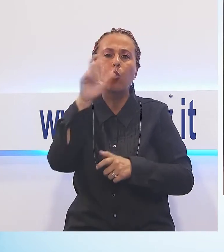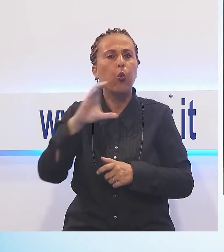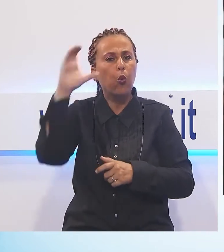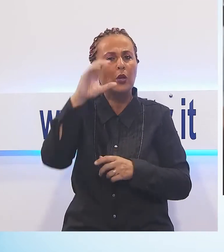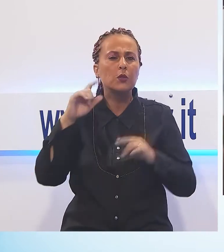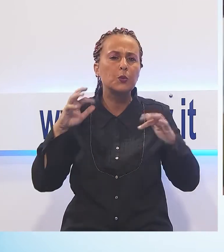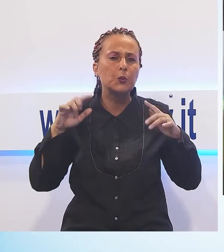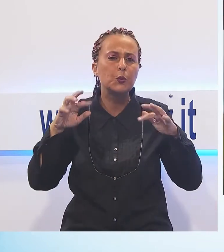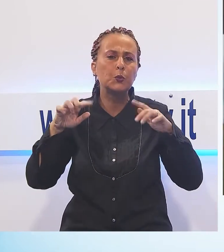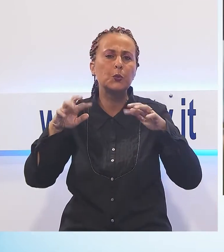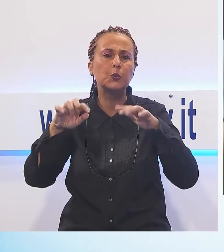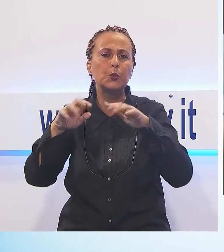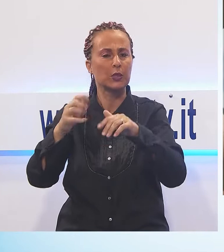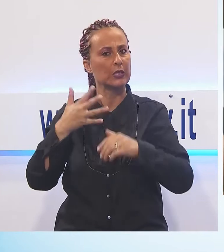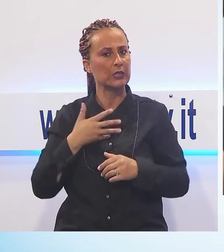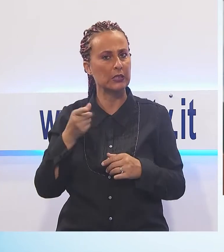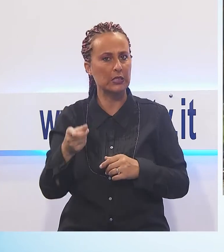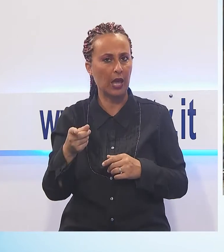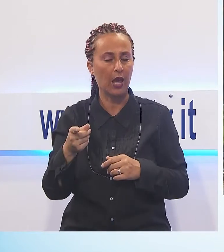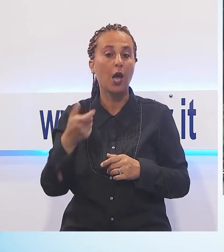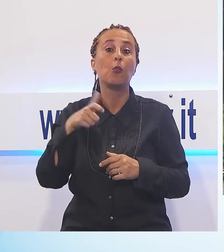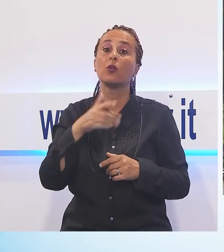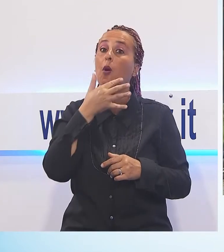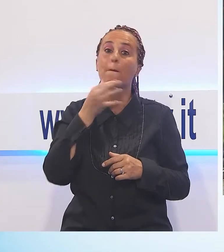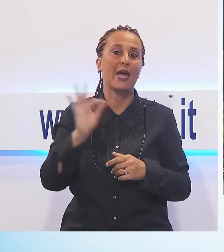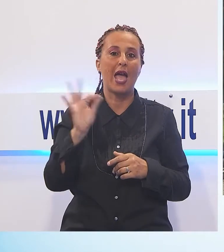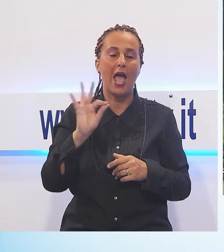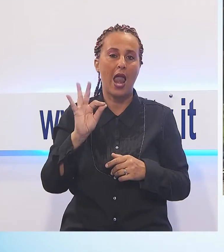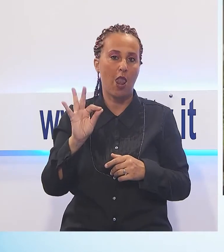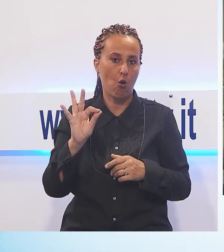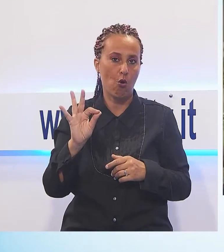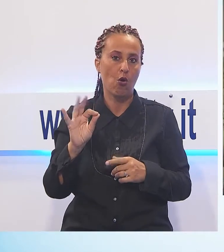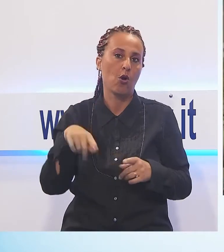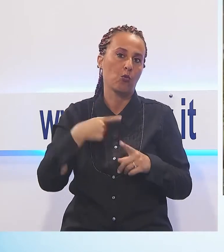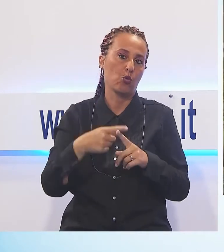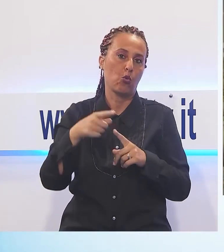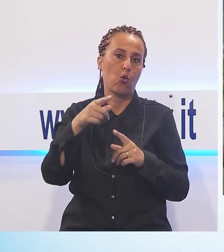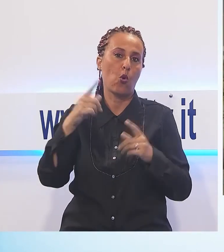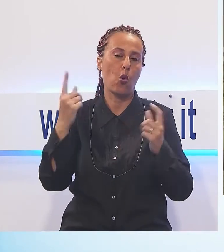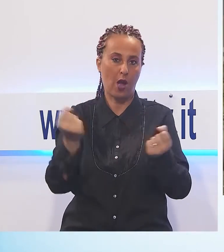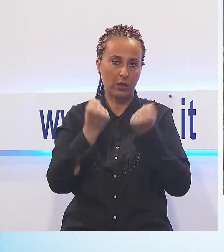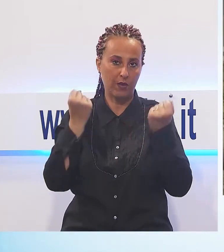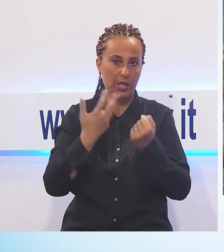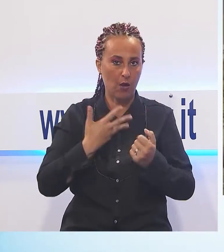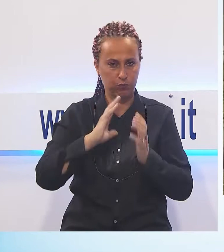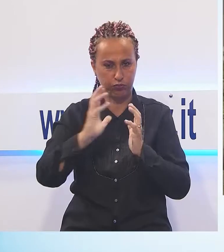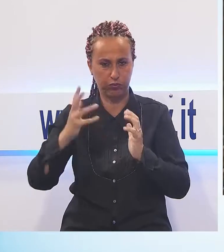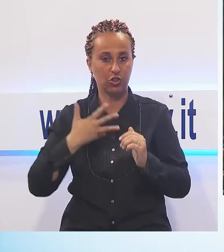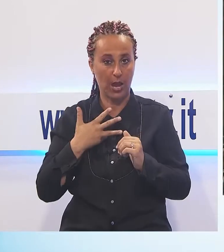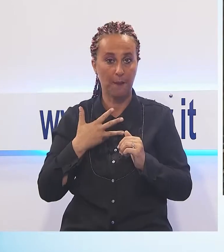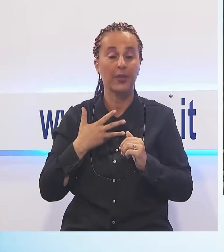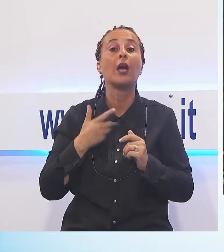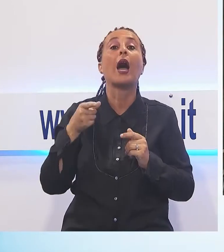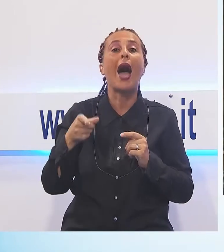posto. Il piccolo borgo dell'Alta Garfagnana è diventato un vero traino turistico per tutta la Valle del Serchio. Questa scelta, secondo il primo